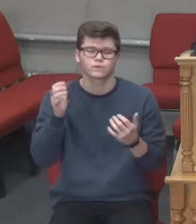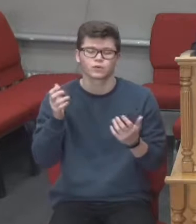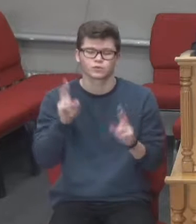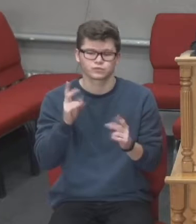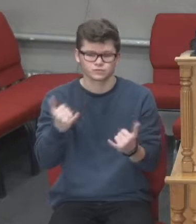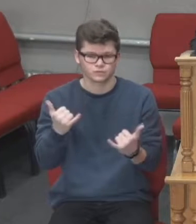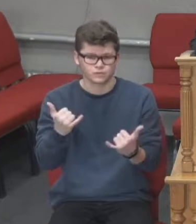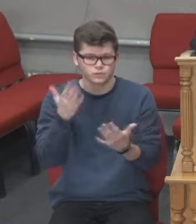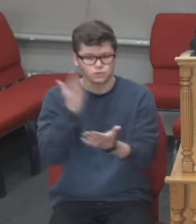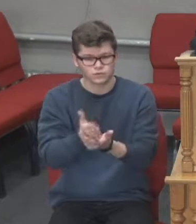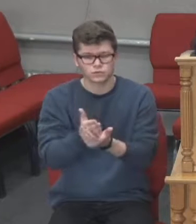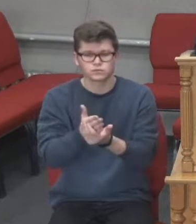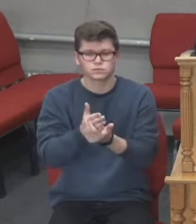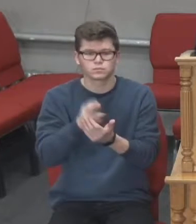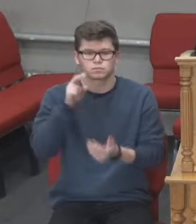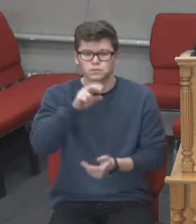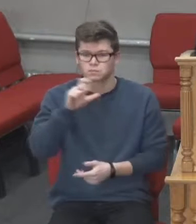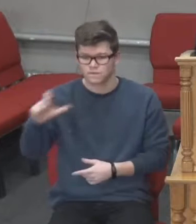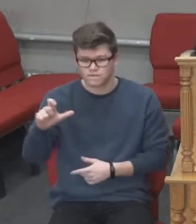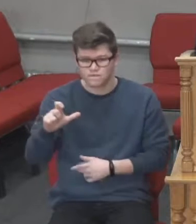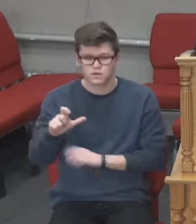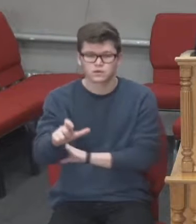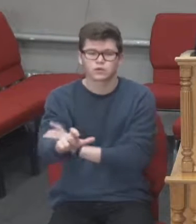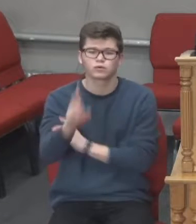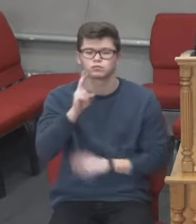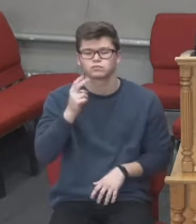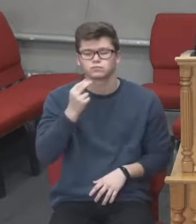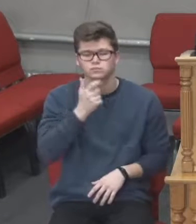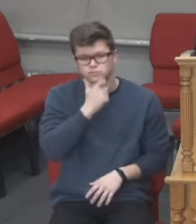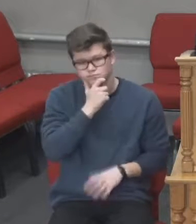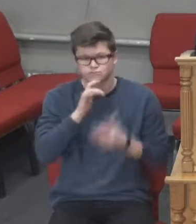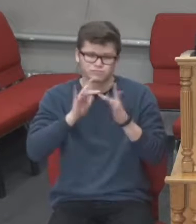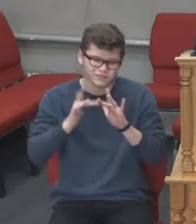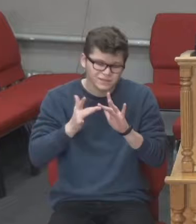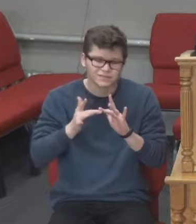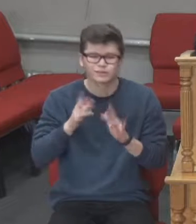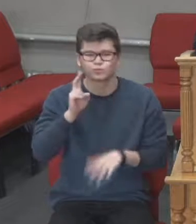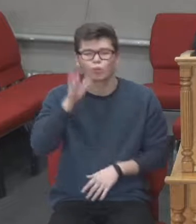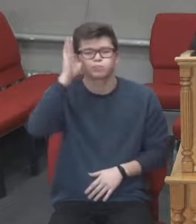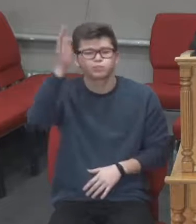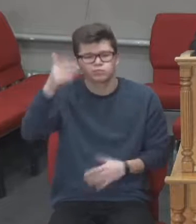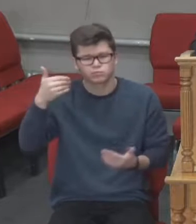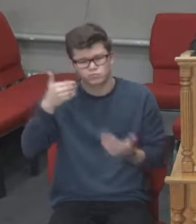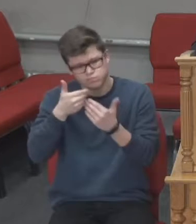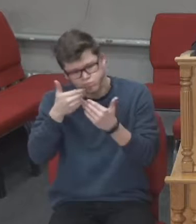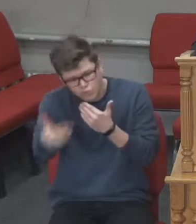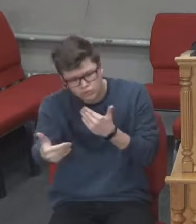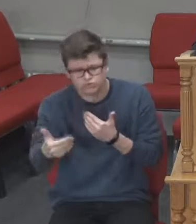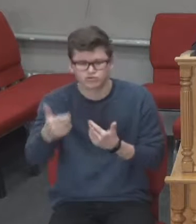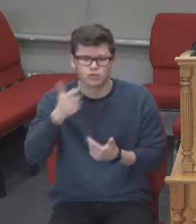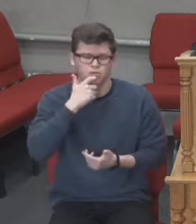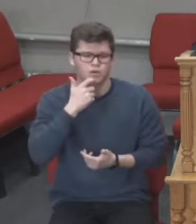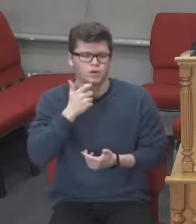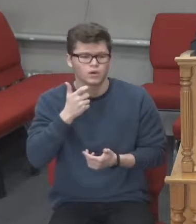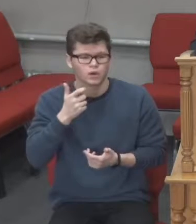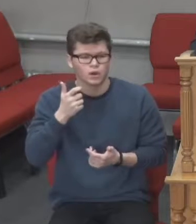слухають нас, дивляться онлайн, хто буде дивитися, переглядати пізніше,